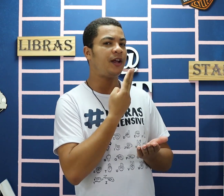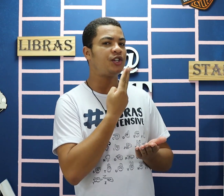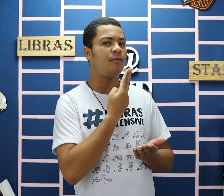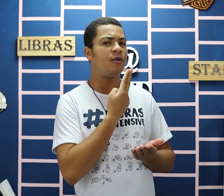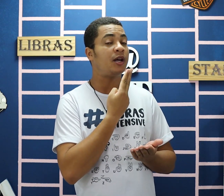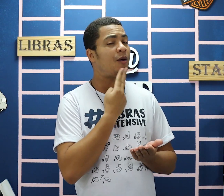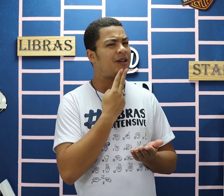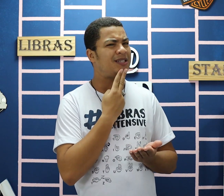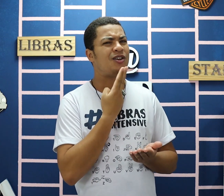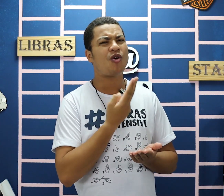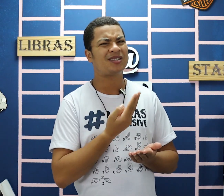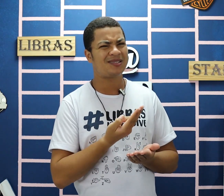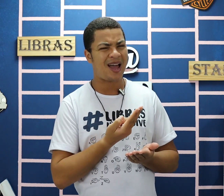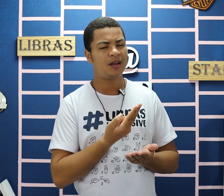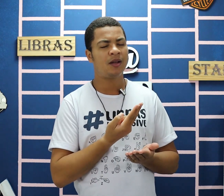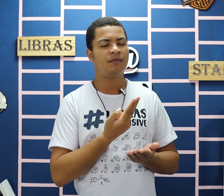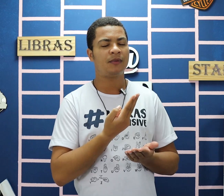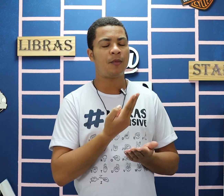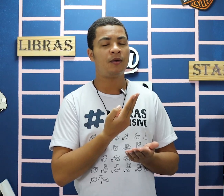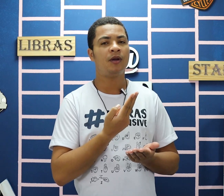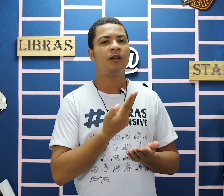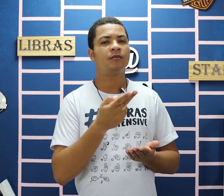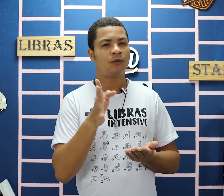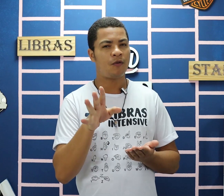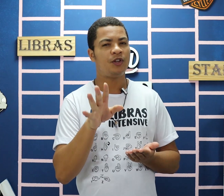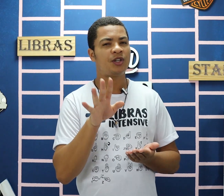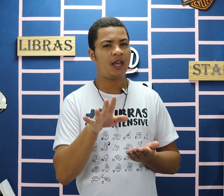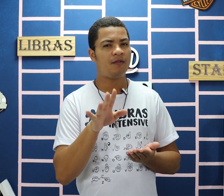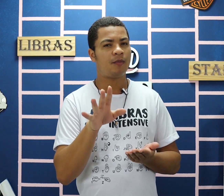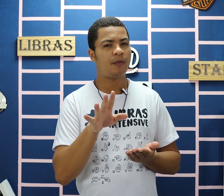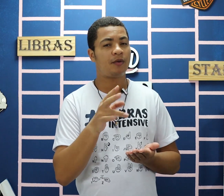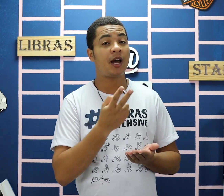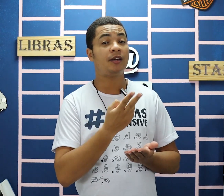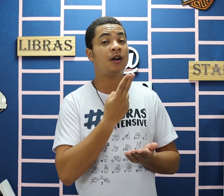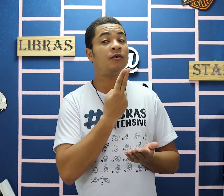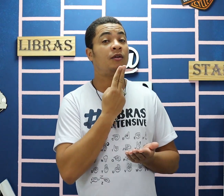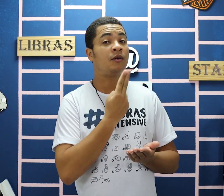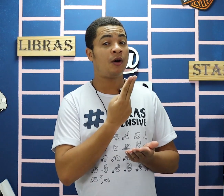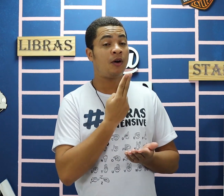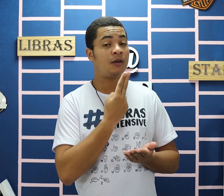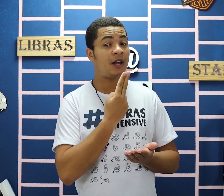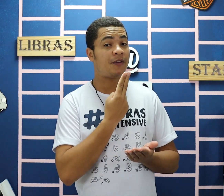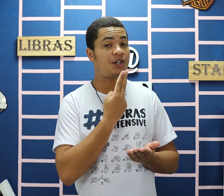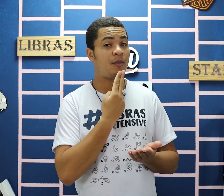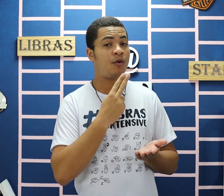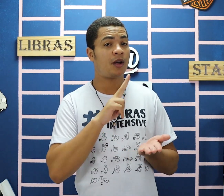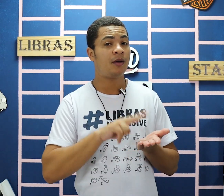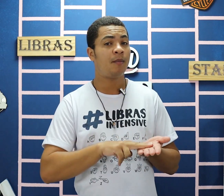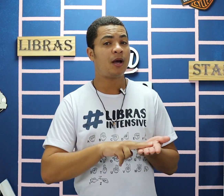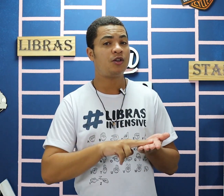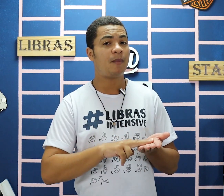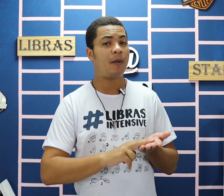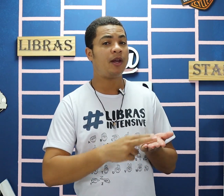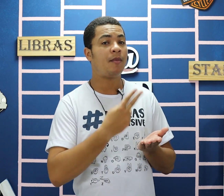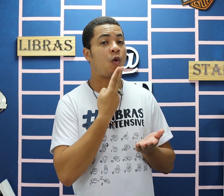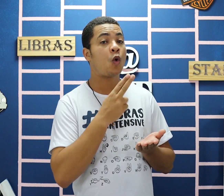frente à boca, não precisa encostar, tá bom? Covid tá aí, vamos tomar cuidado, então, ó, na frente da boca, bateu na palma da mão.